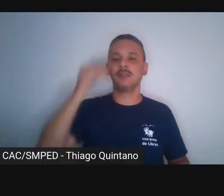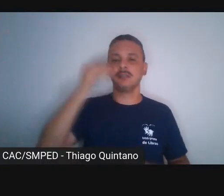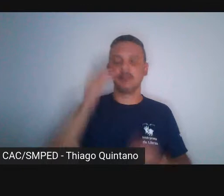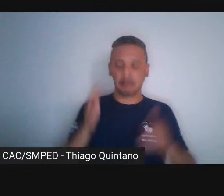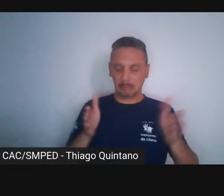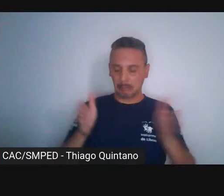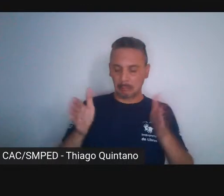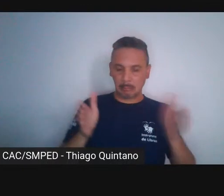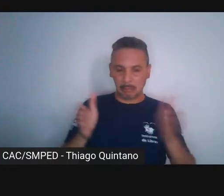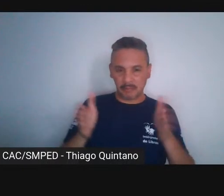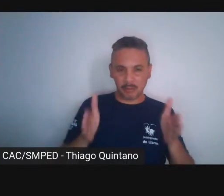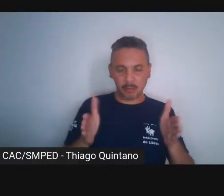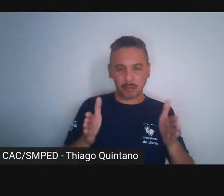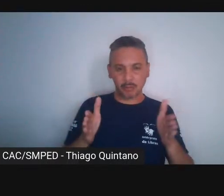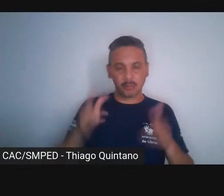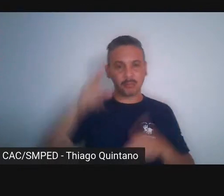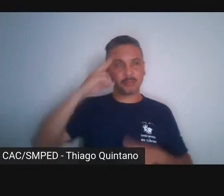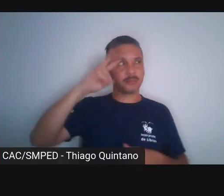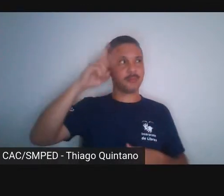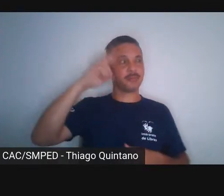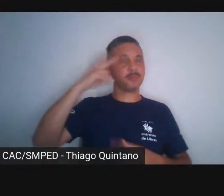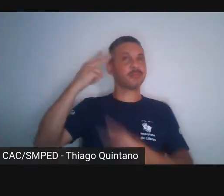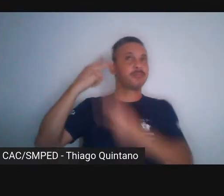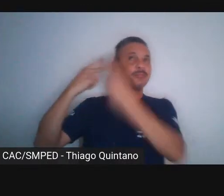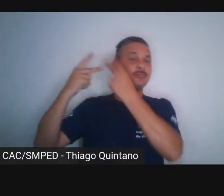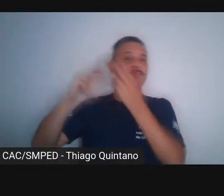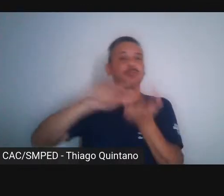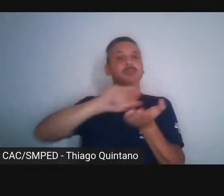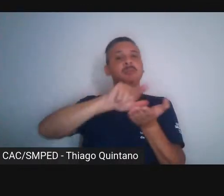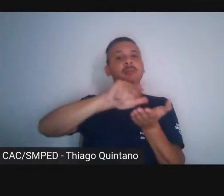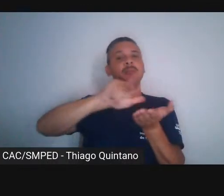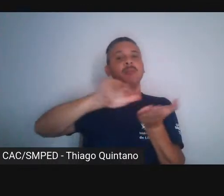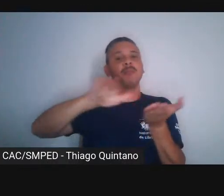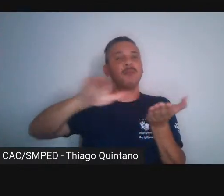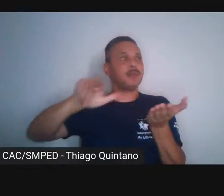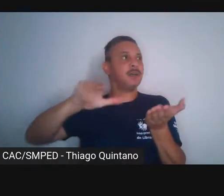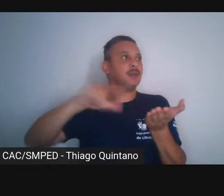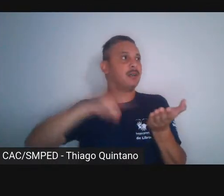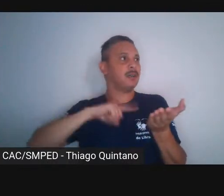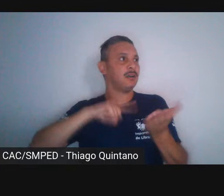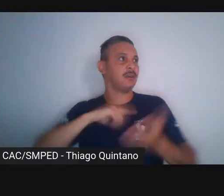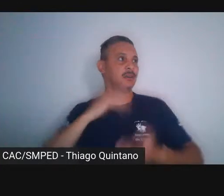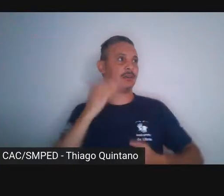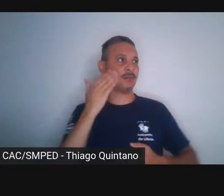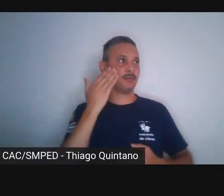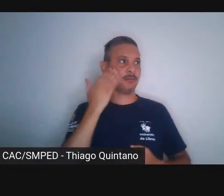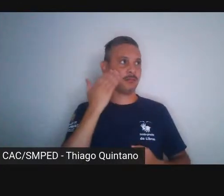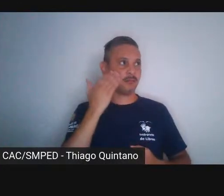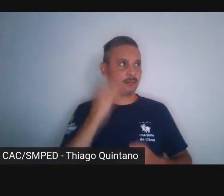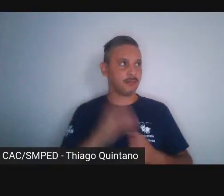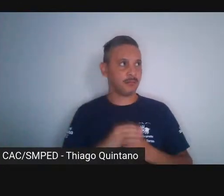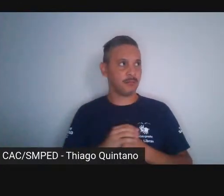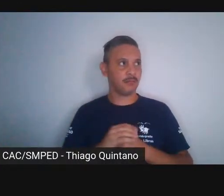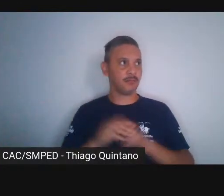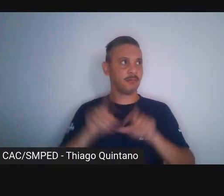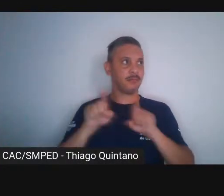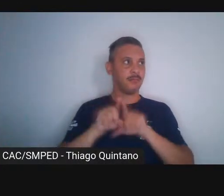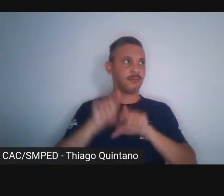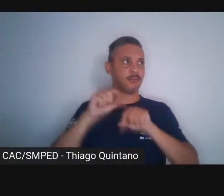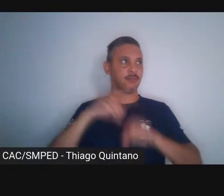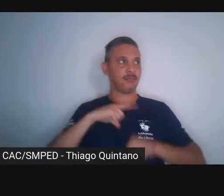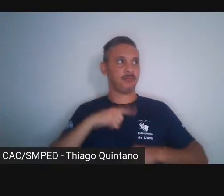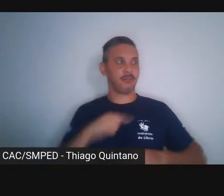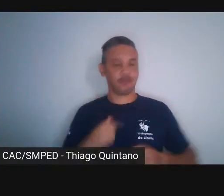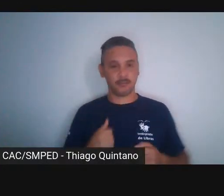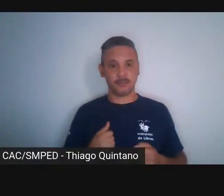históricos diversos, com umas paisagens até